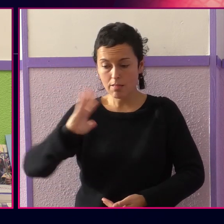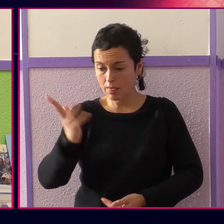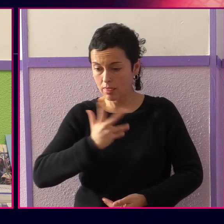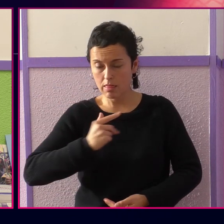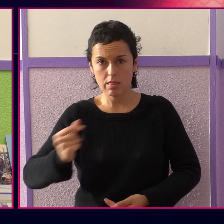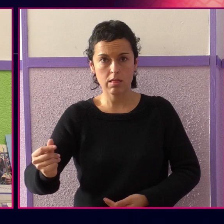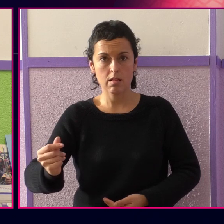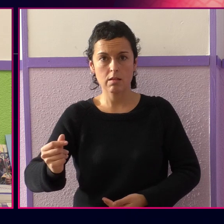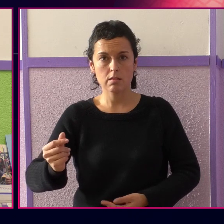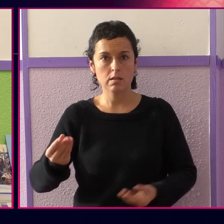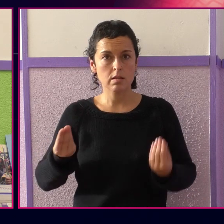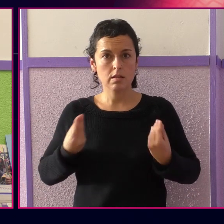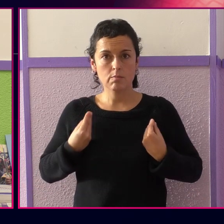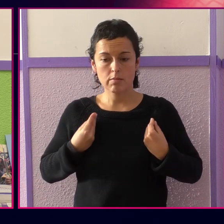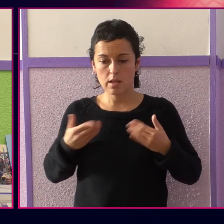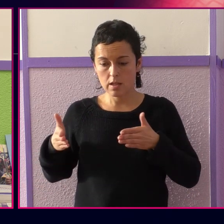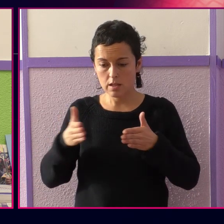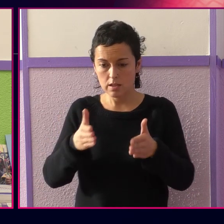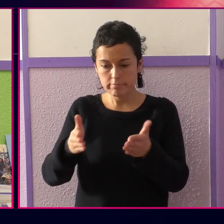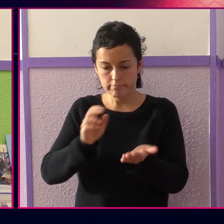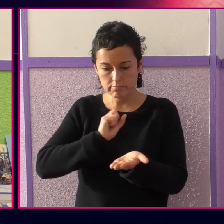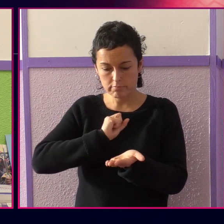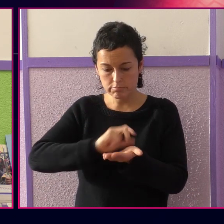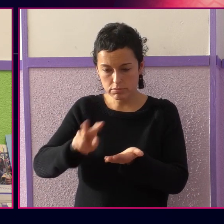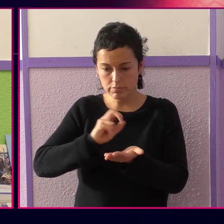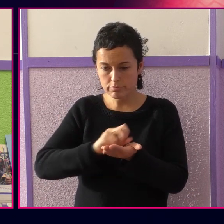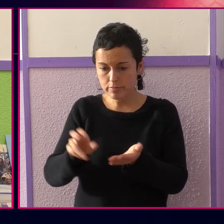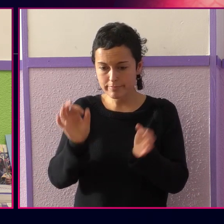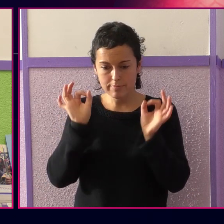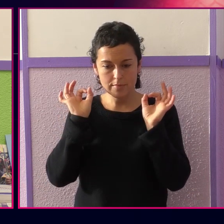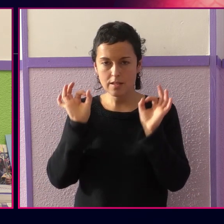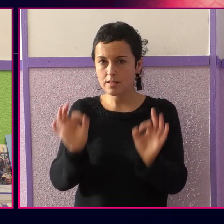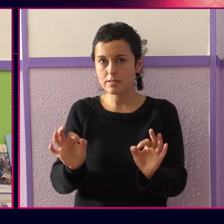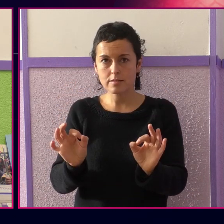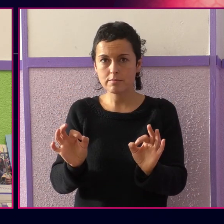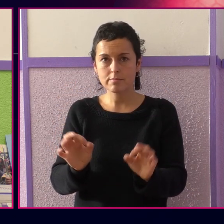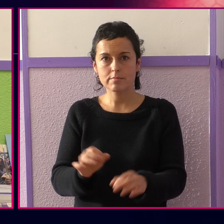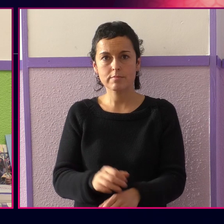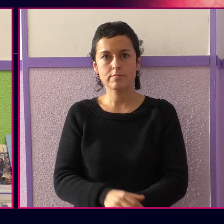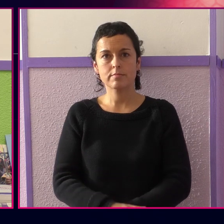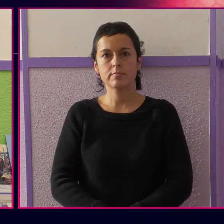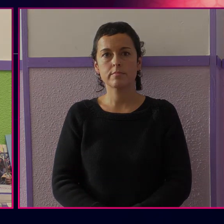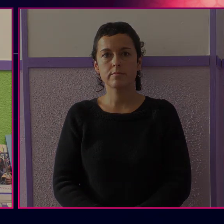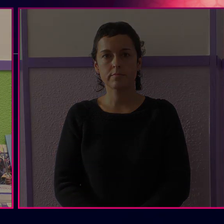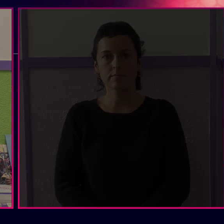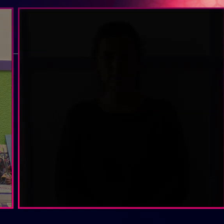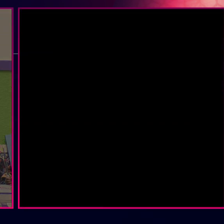Simpleki, bizitxatik bertatik ibilaldia egitea da.